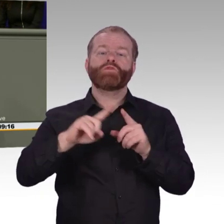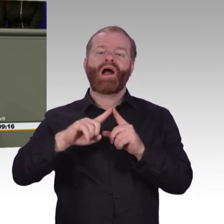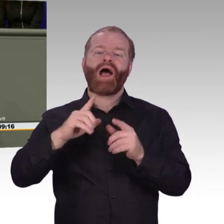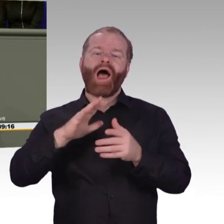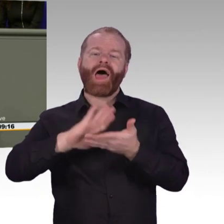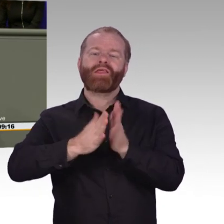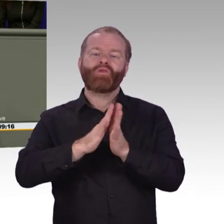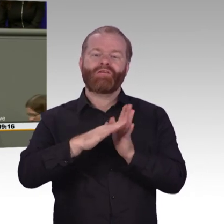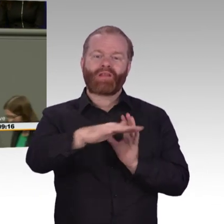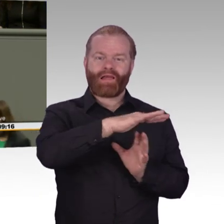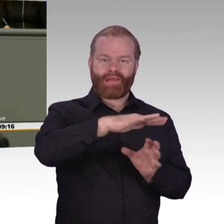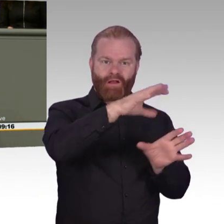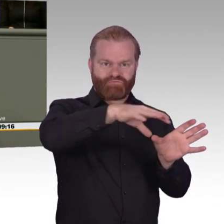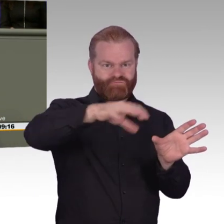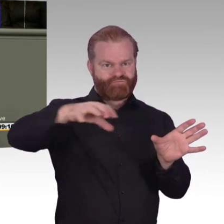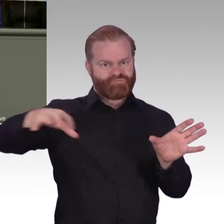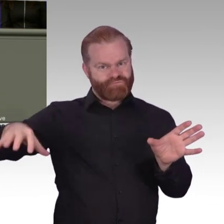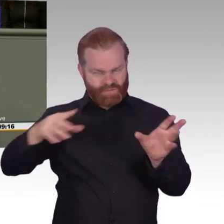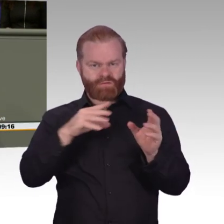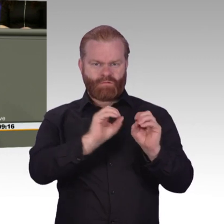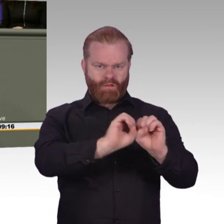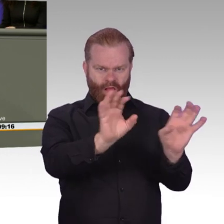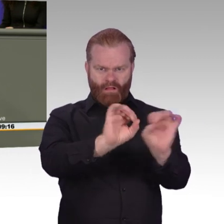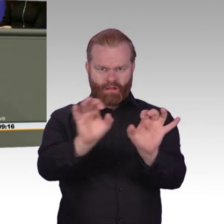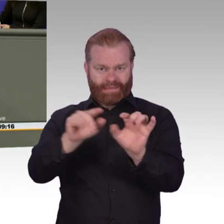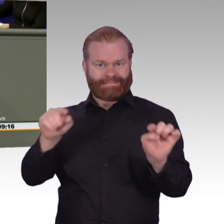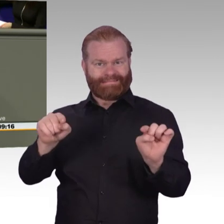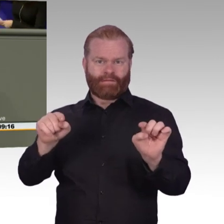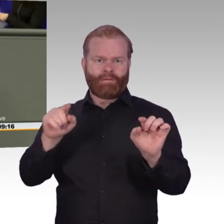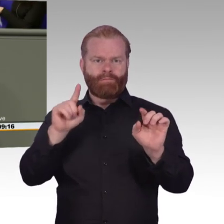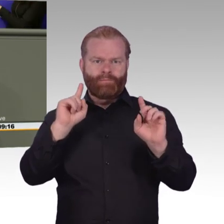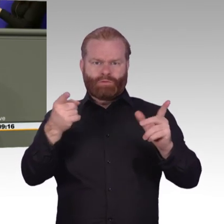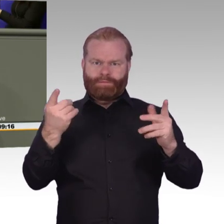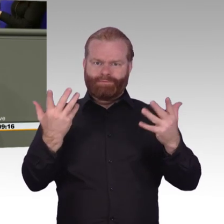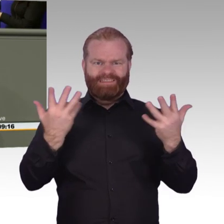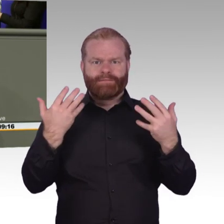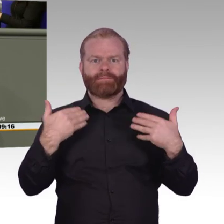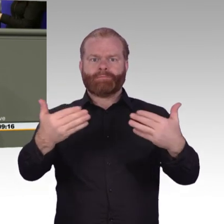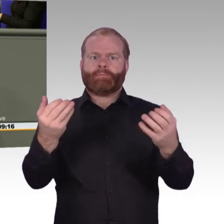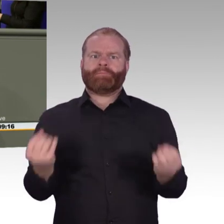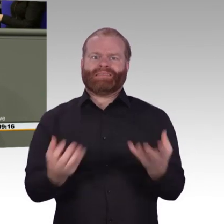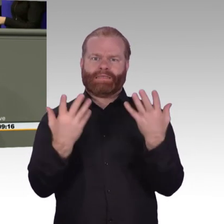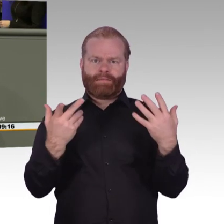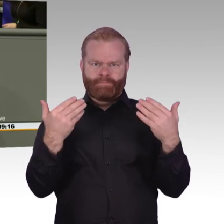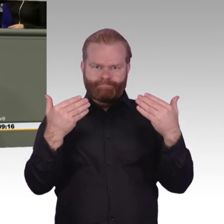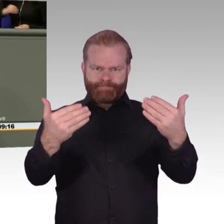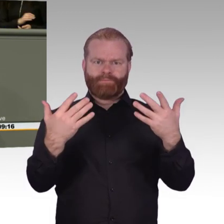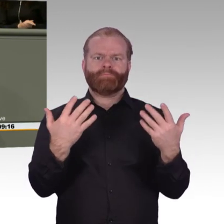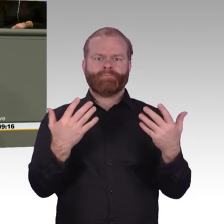Steuergesetzgebung. Nach der gestrigen Einigung im Vermittlungsausschuss steht mit den fünf Milliarden Euro starken Digitalpakt beispielsweise